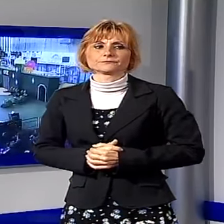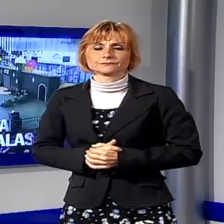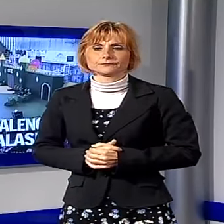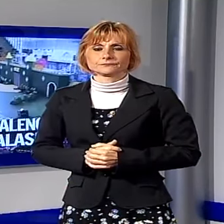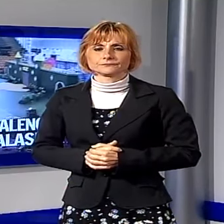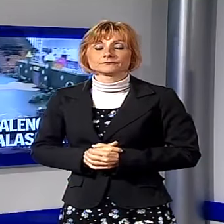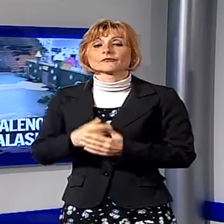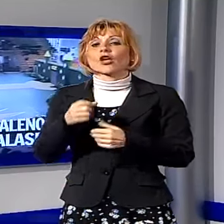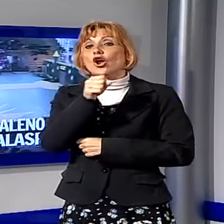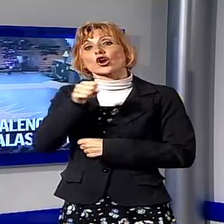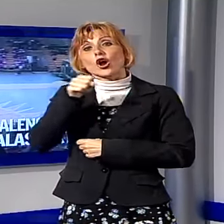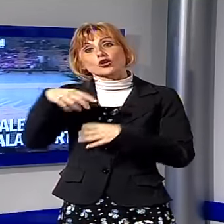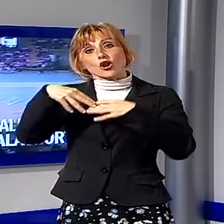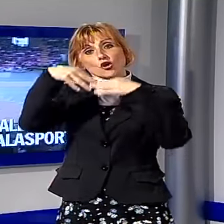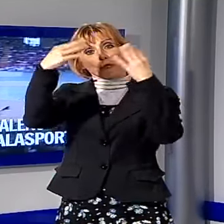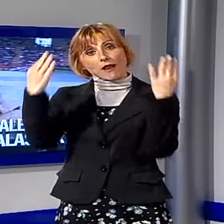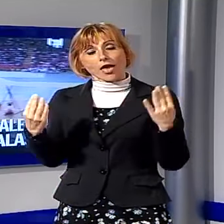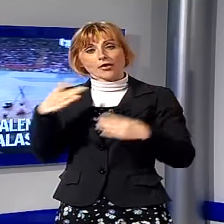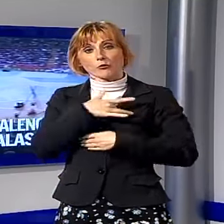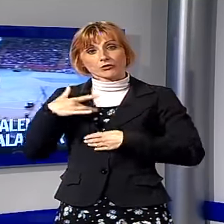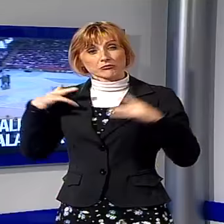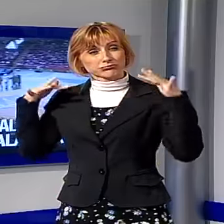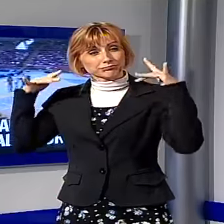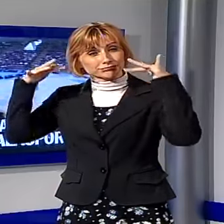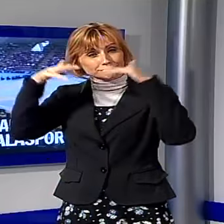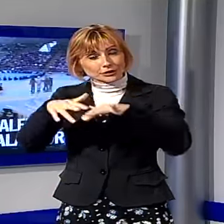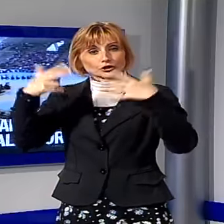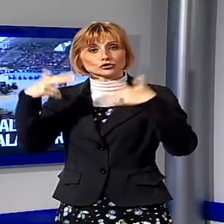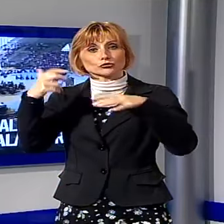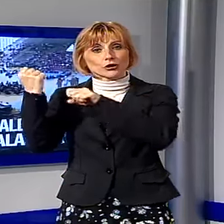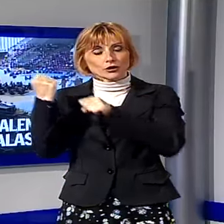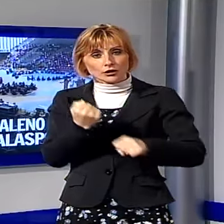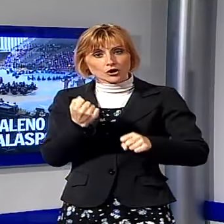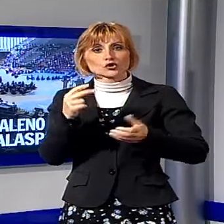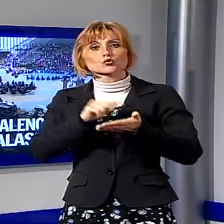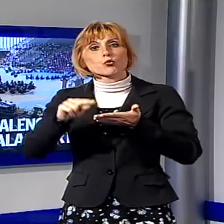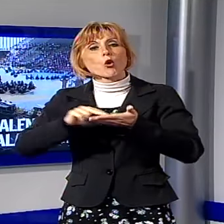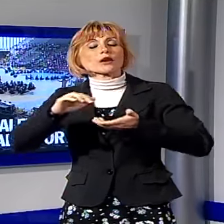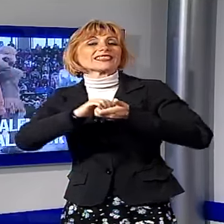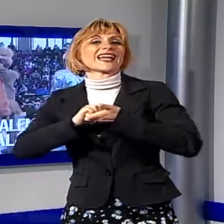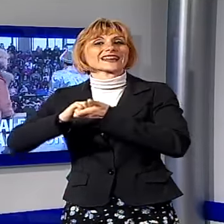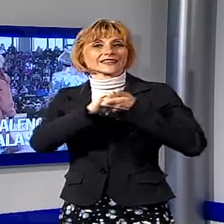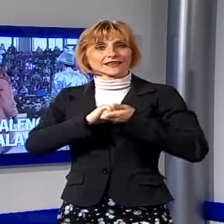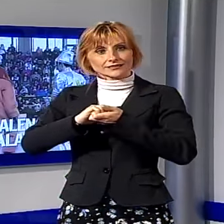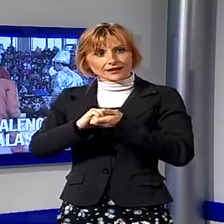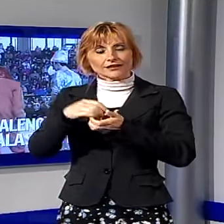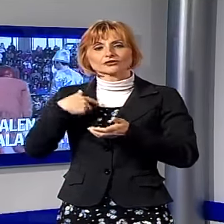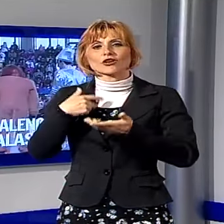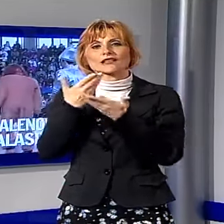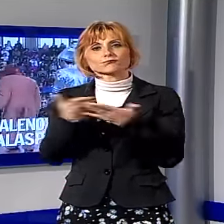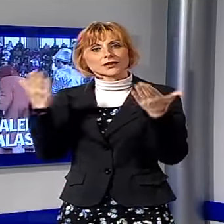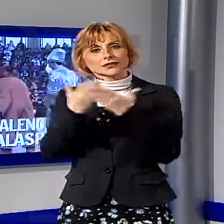Coro Arcubaleno folla al Palasport per la diciottesima edizione di Scuoli d'Arietà, è andato in scena il